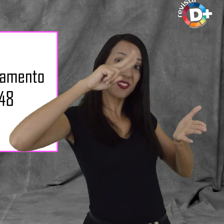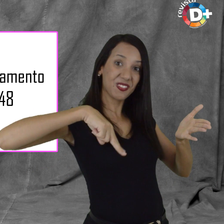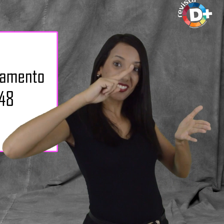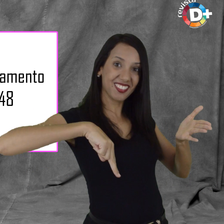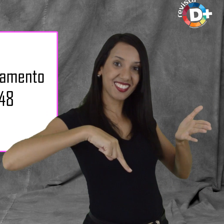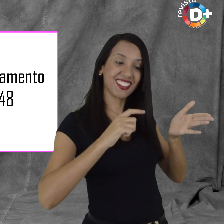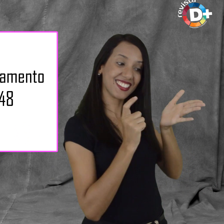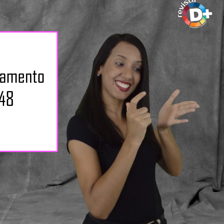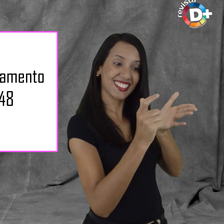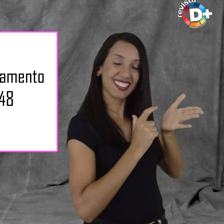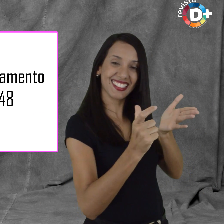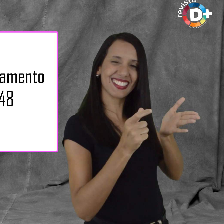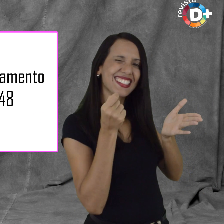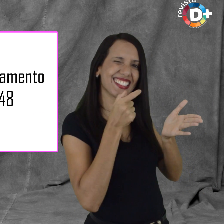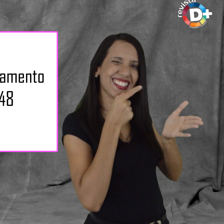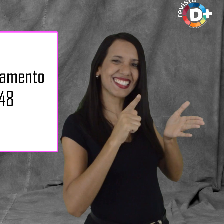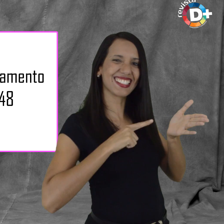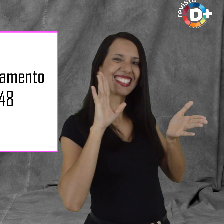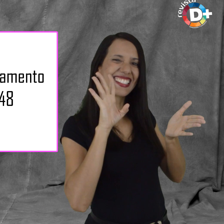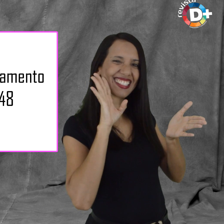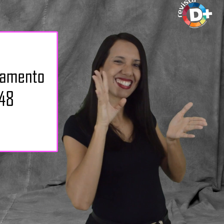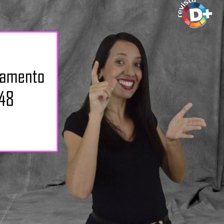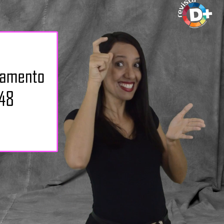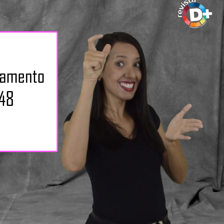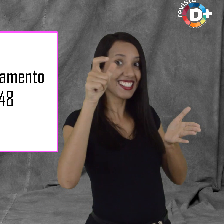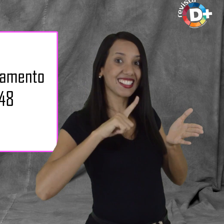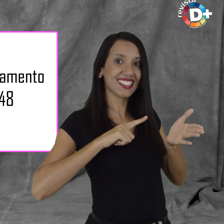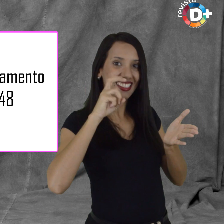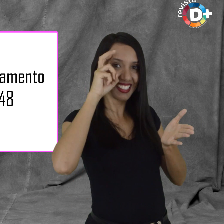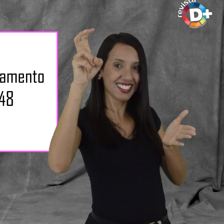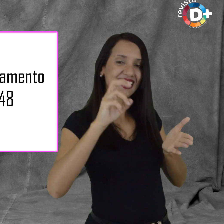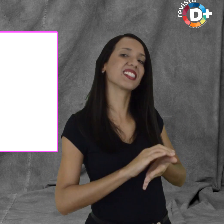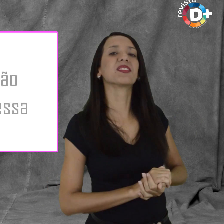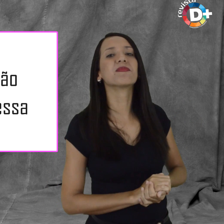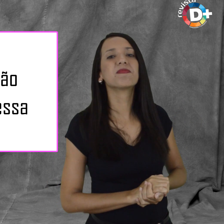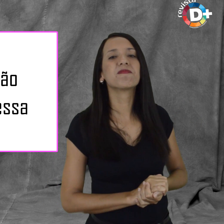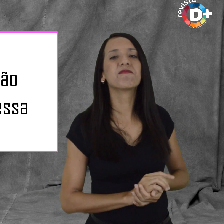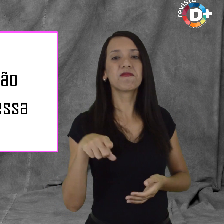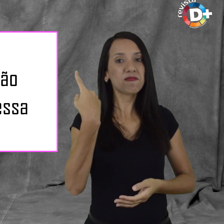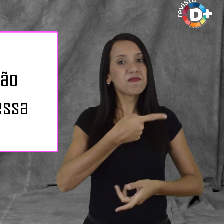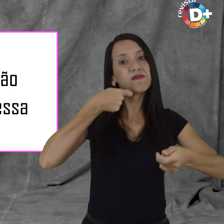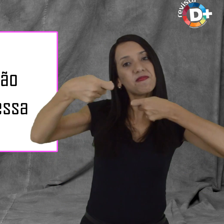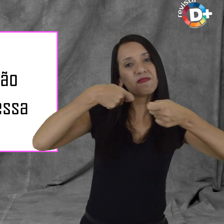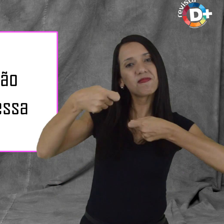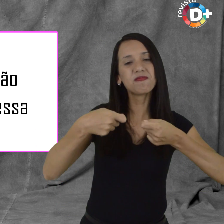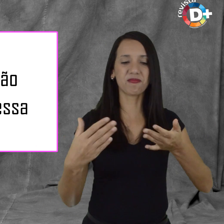tirinhas super inteligentes. Uma de nossas entrevistadas da matéria de capa, a